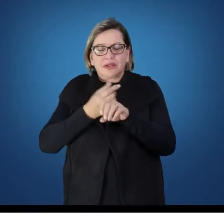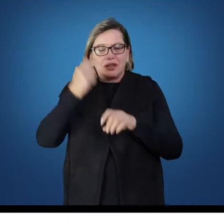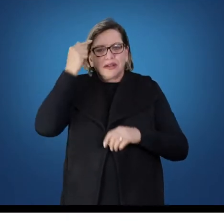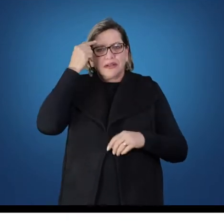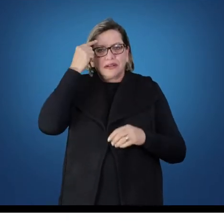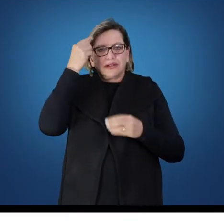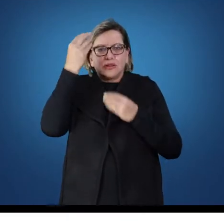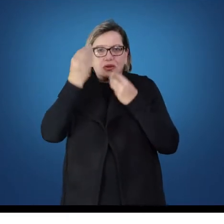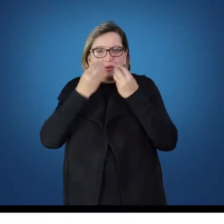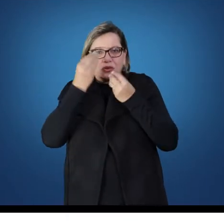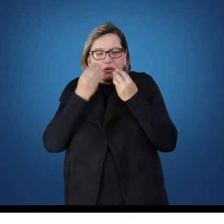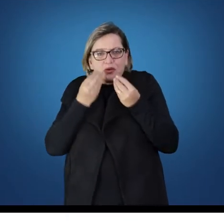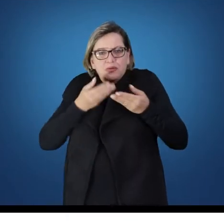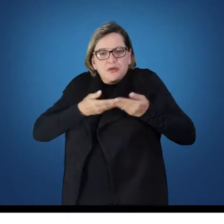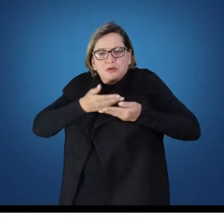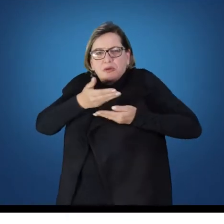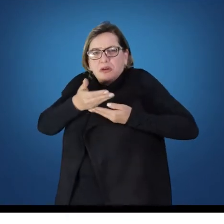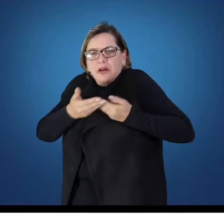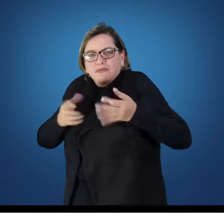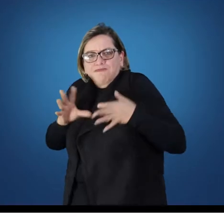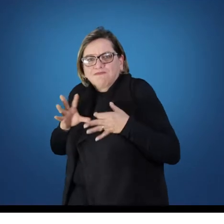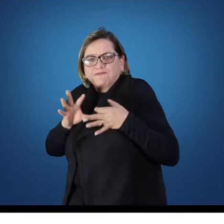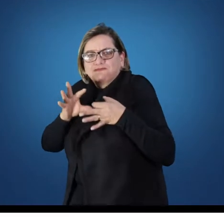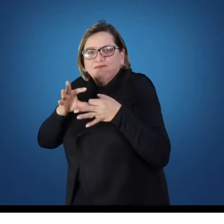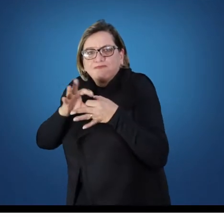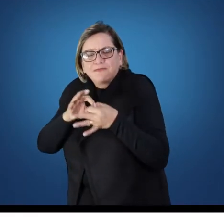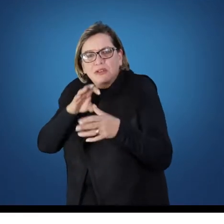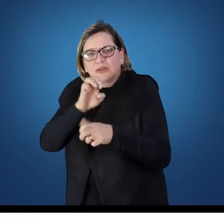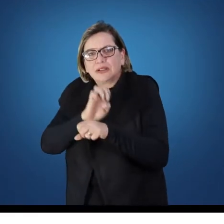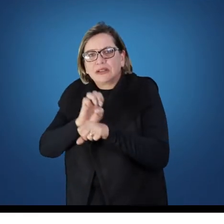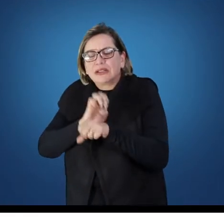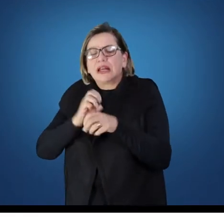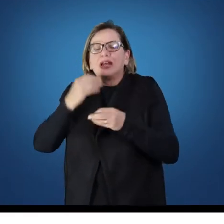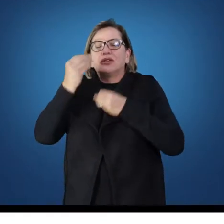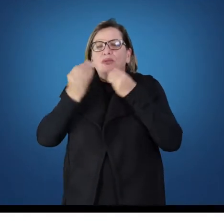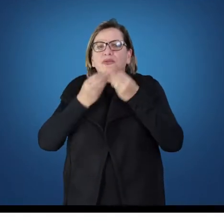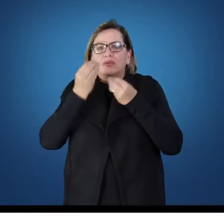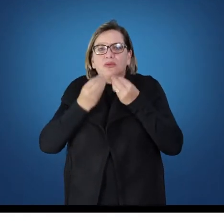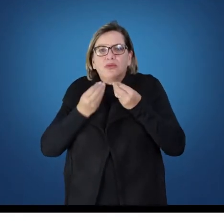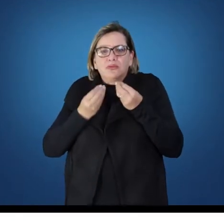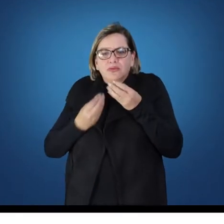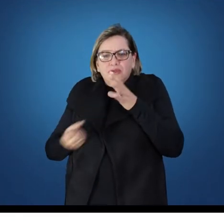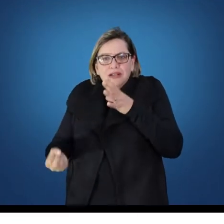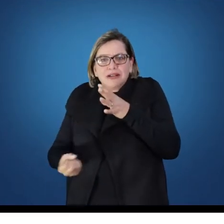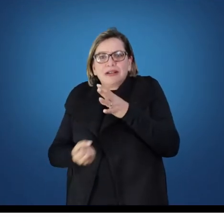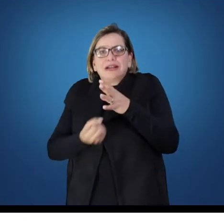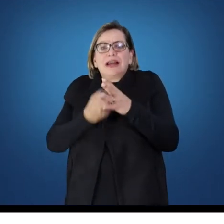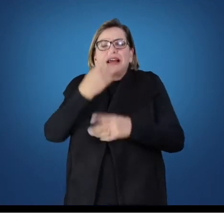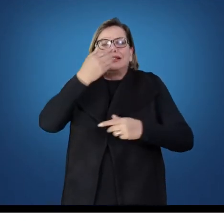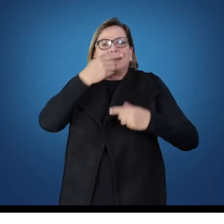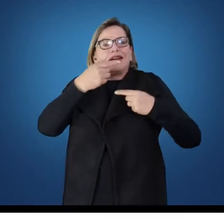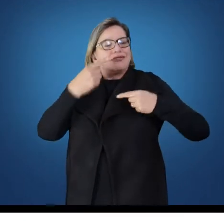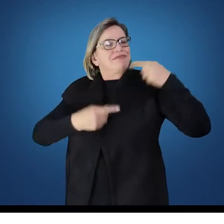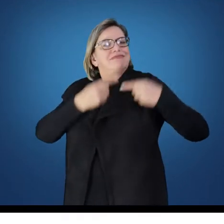como compreender a relação do Estado, a formação das políticas educacionais no Brasil, qual a finalidade das políticas